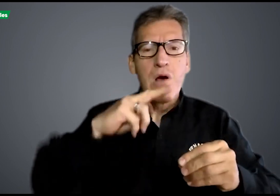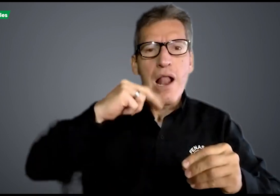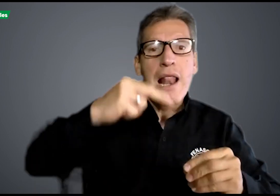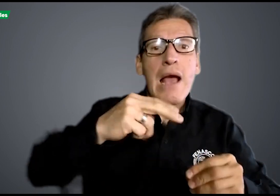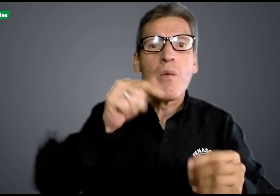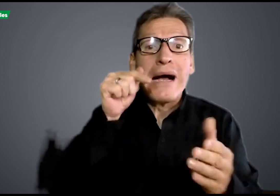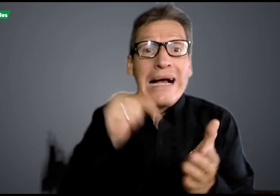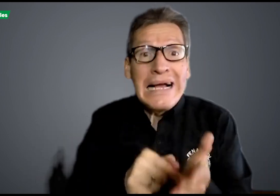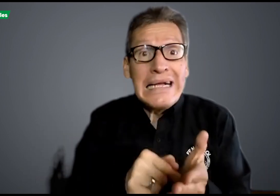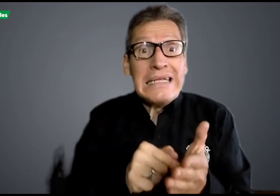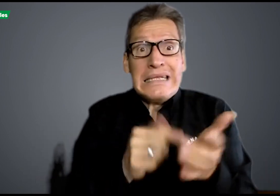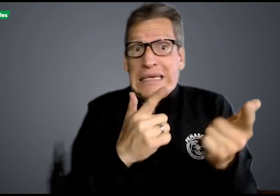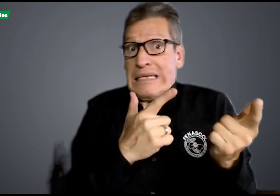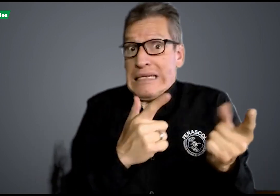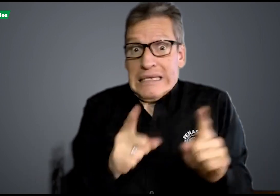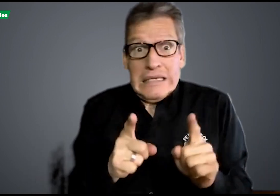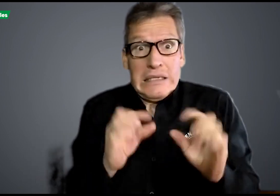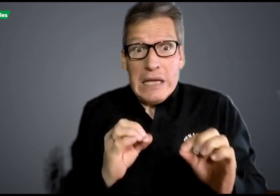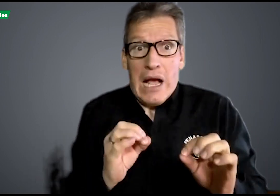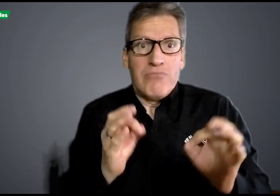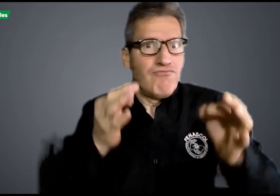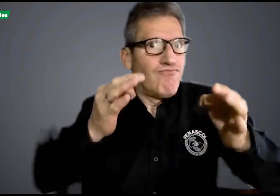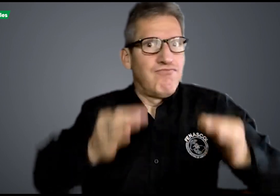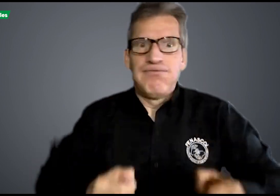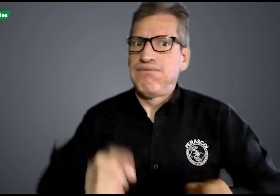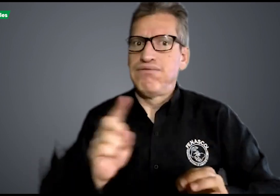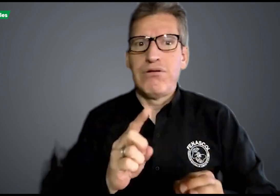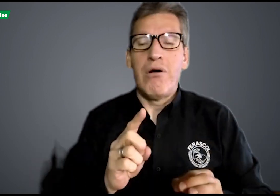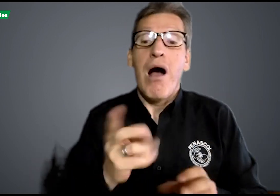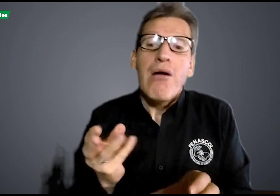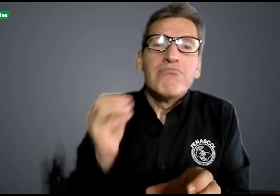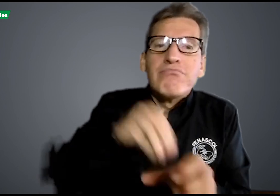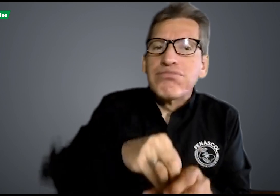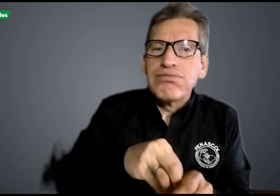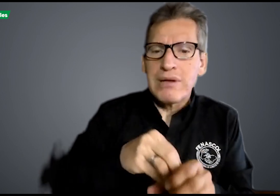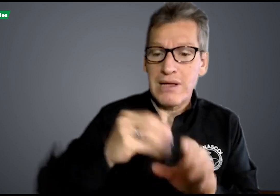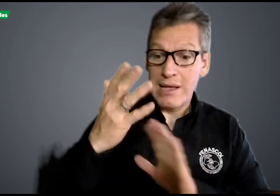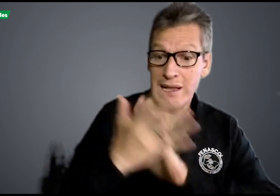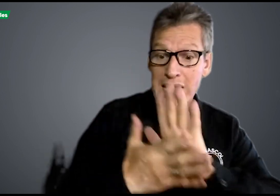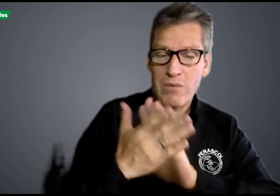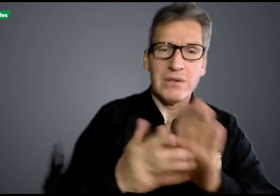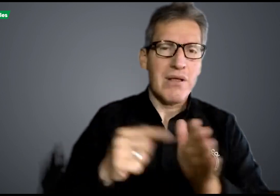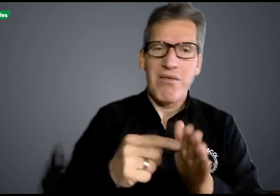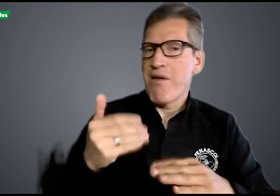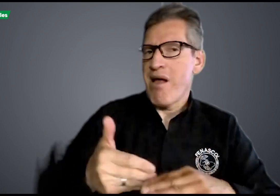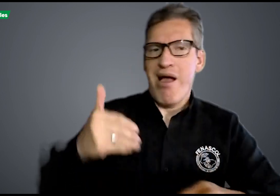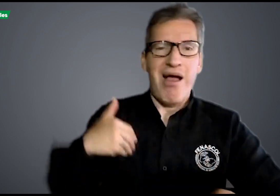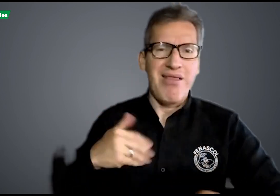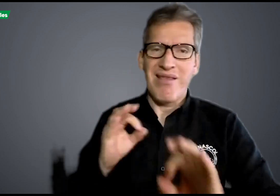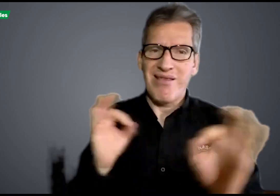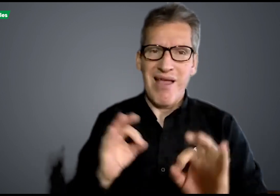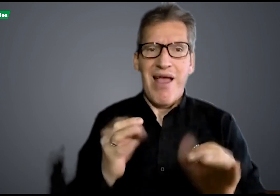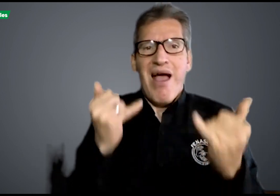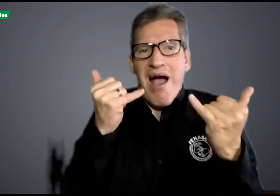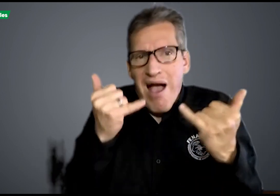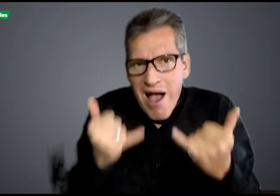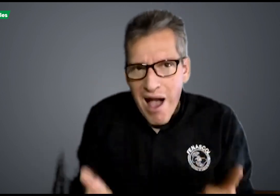y para que haga proyectos y actividades en pro de las lenguas, al igual que la lengua de señas. Antes no